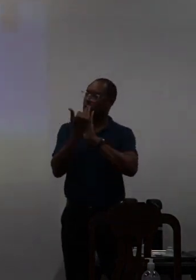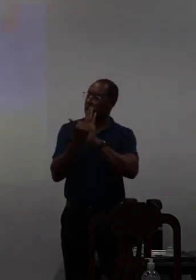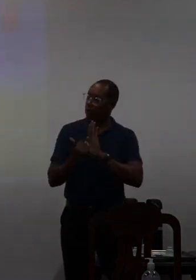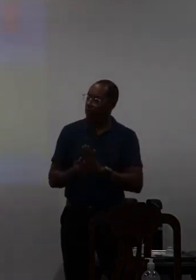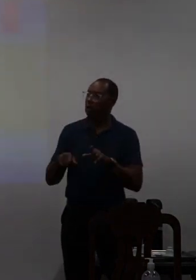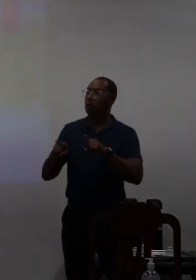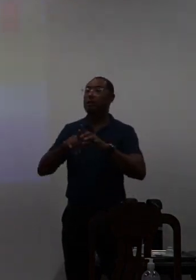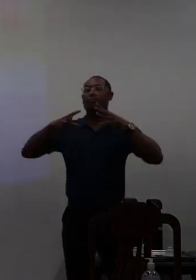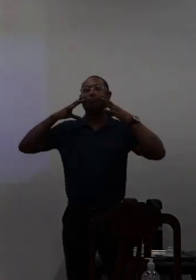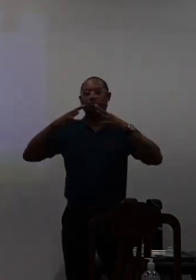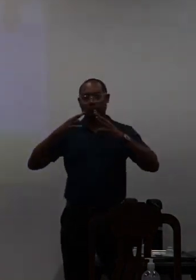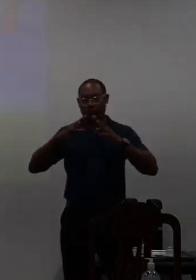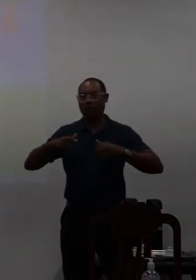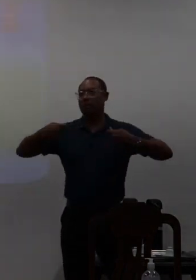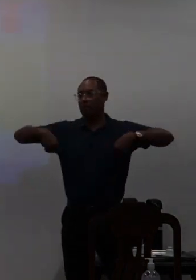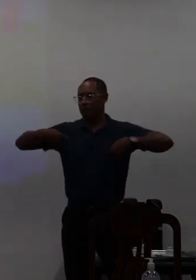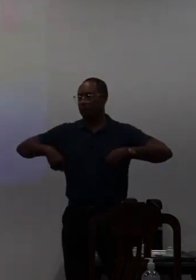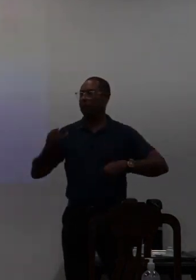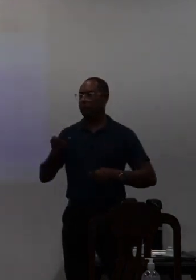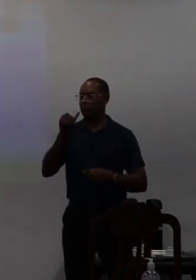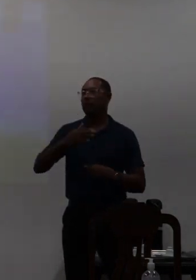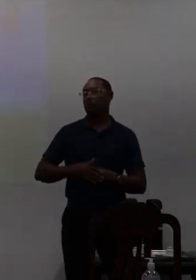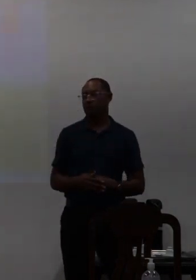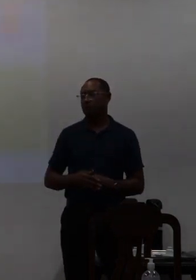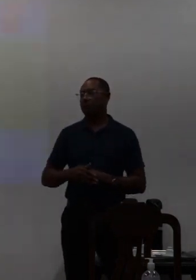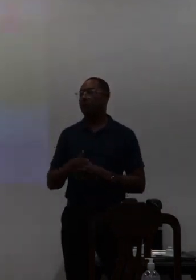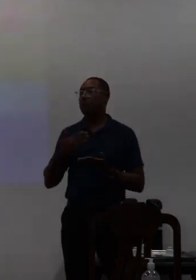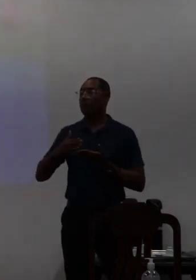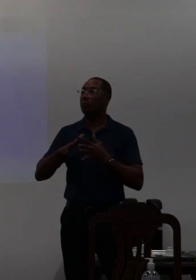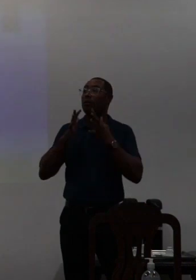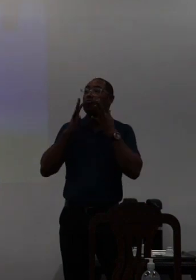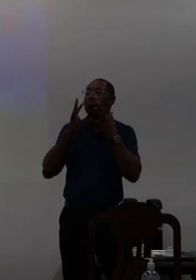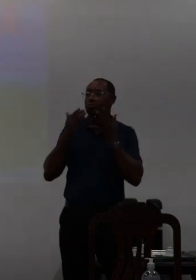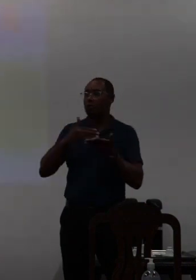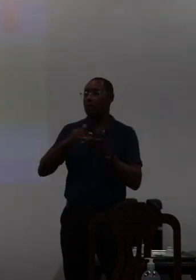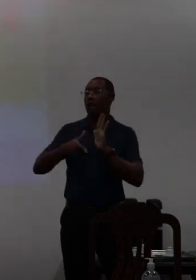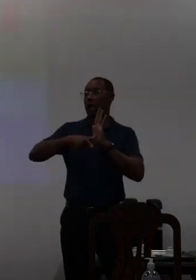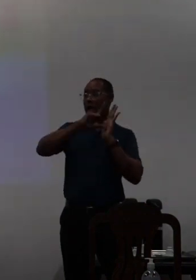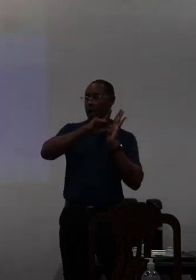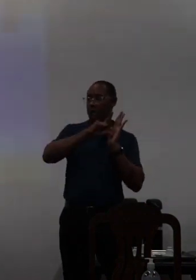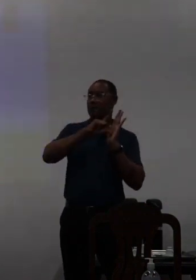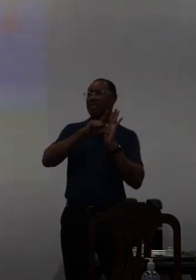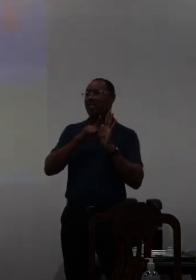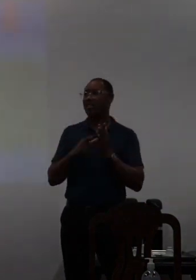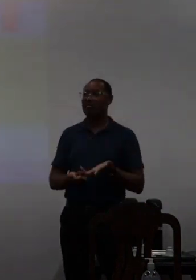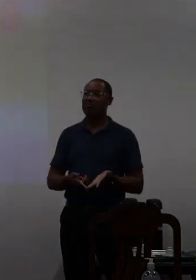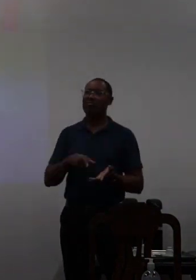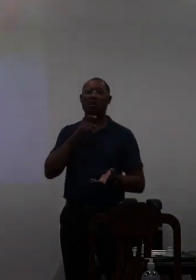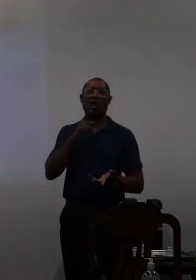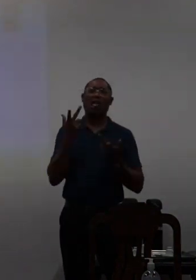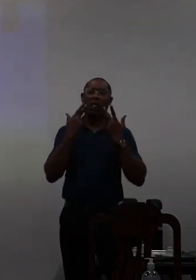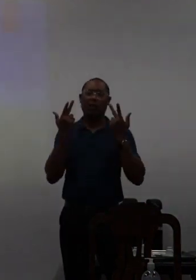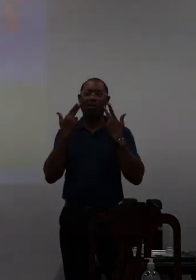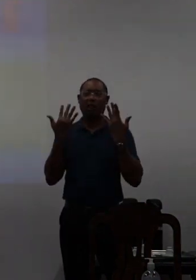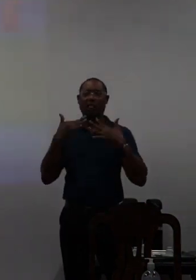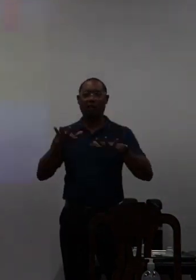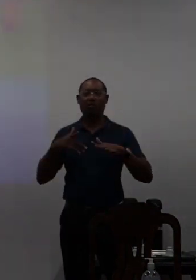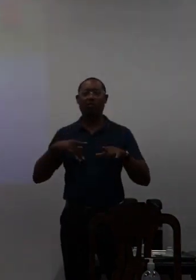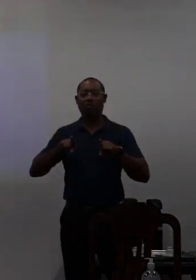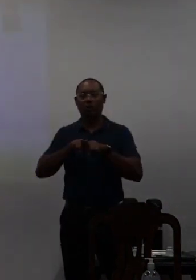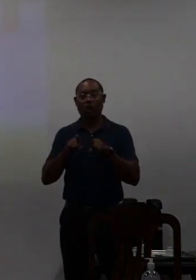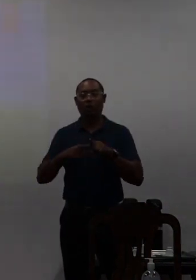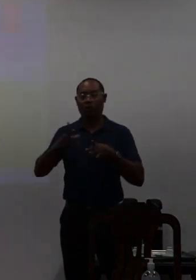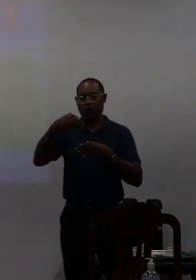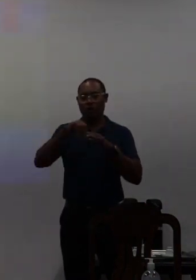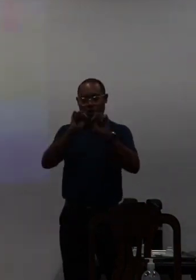e acompanhamento disso então o acompanhamento que antes era feito de uma forma fria em um sistema não